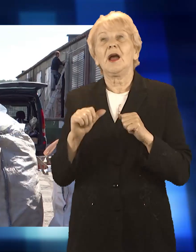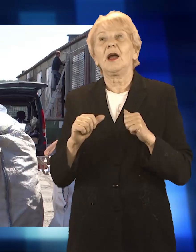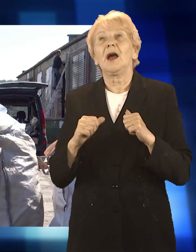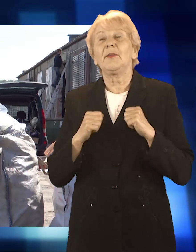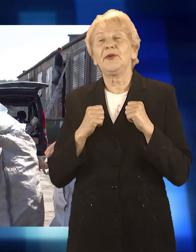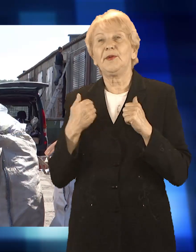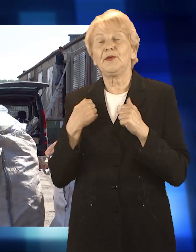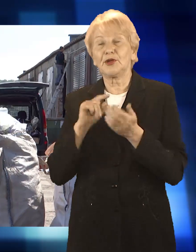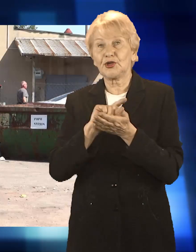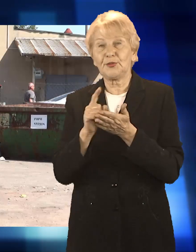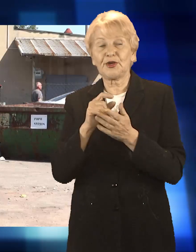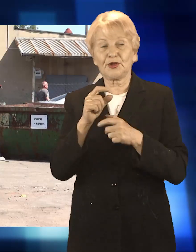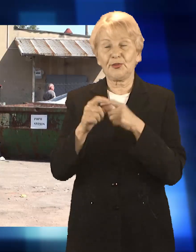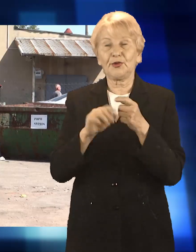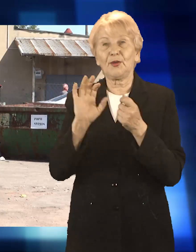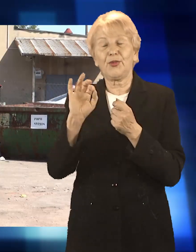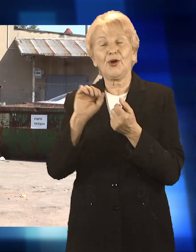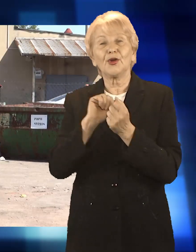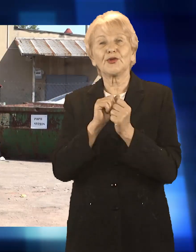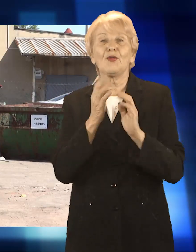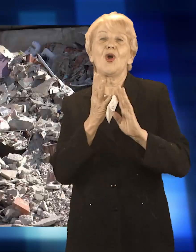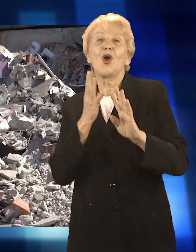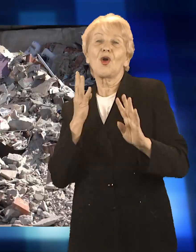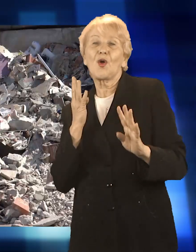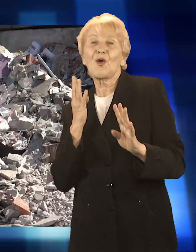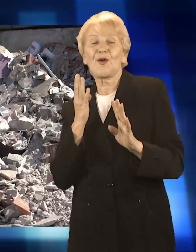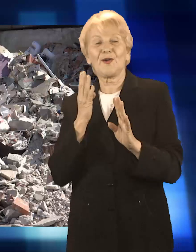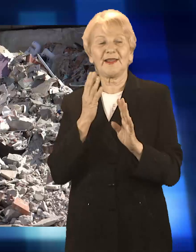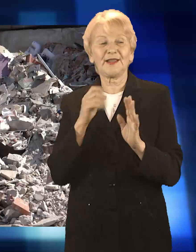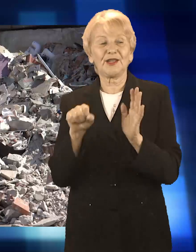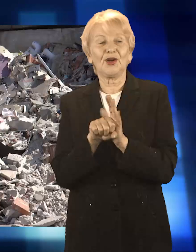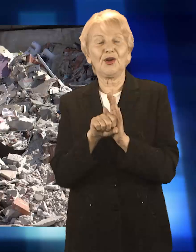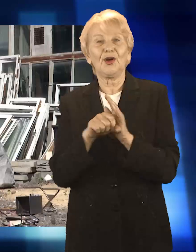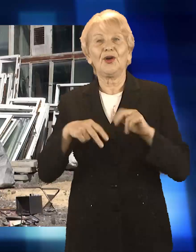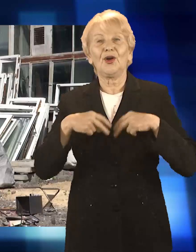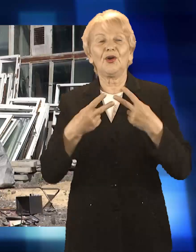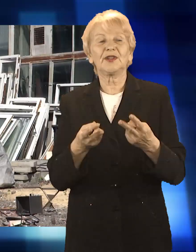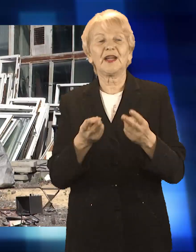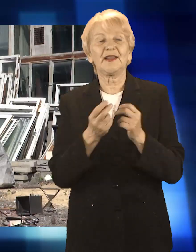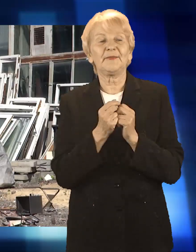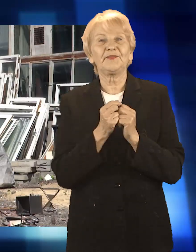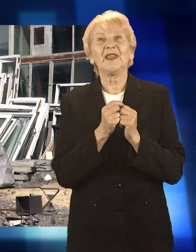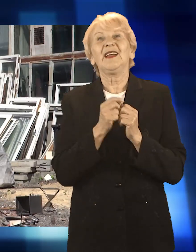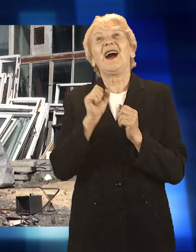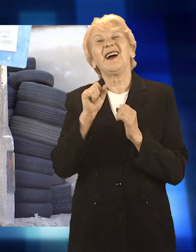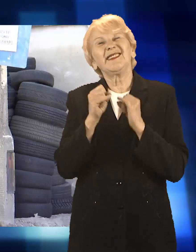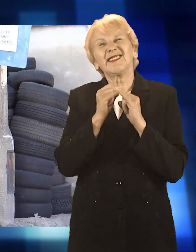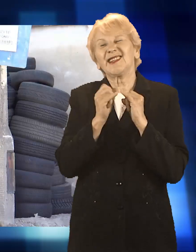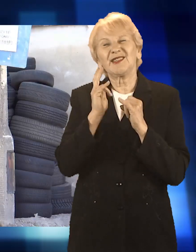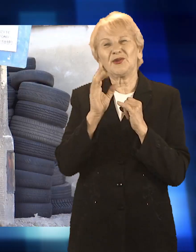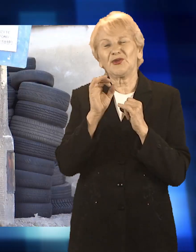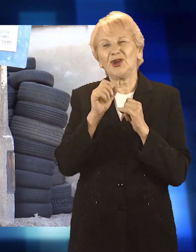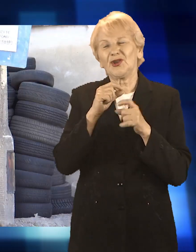ktoś przyjeżdża przygotowany, jest to czas rzędu kilku minut. Jeżeli po prostu fizycznie ktoś jest